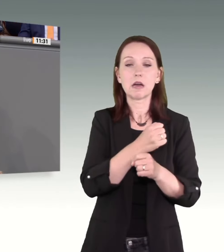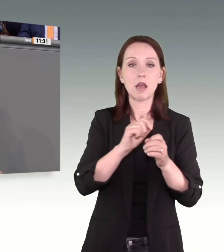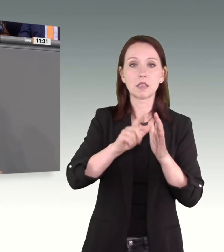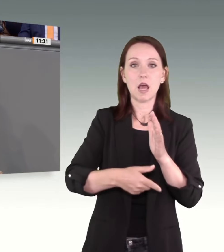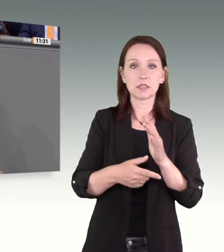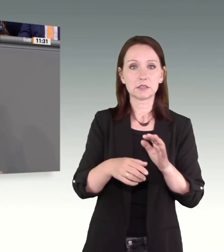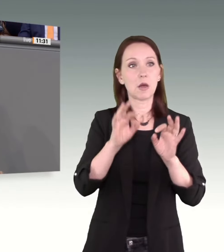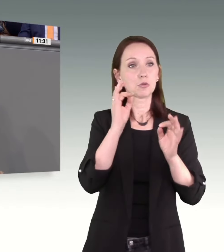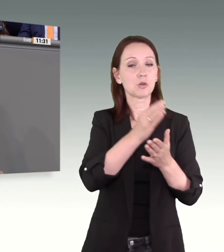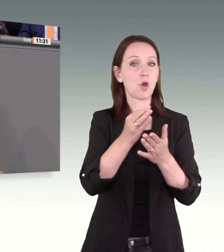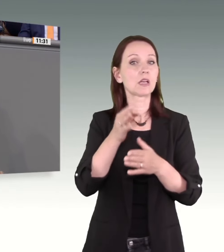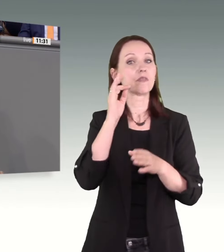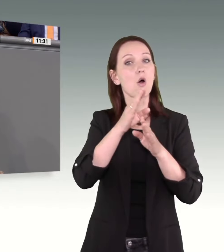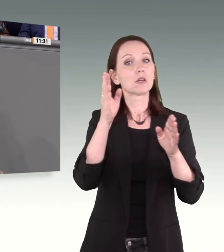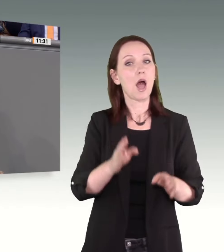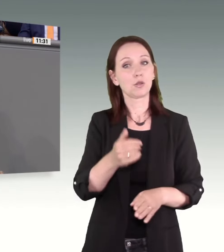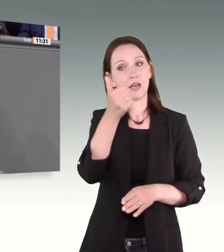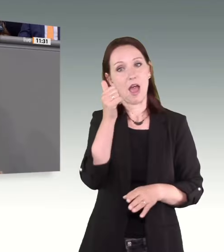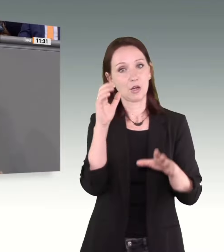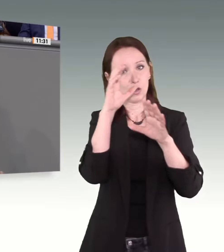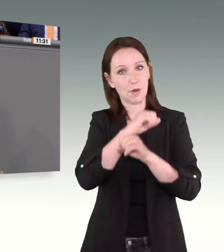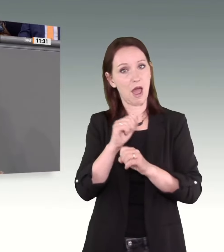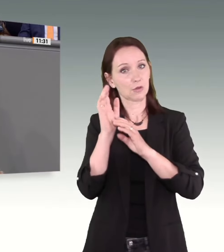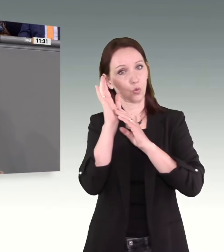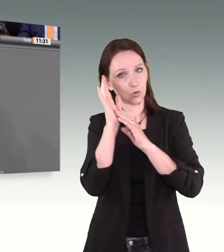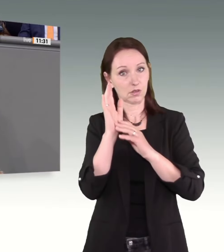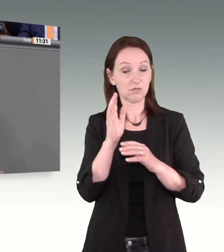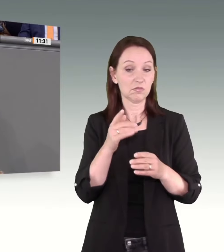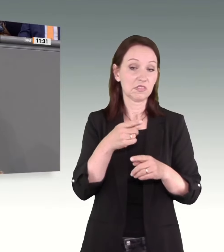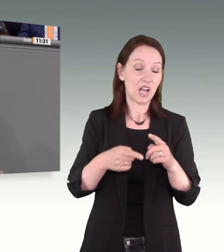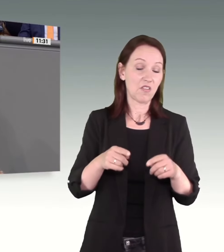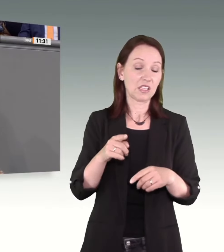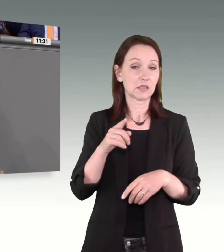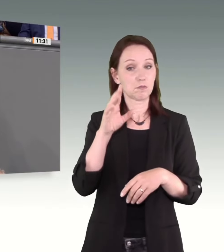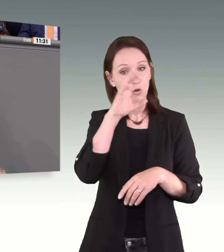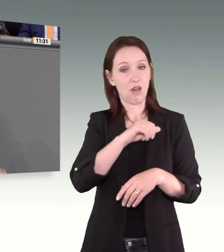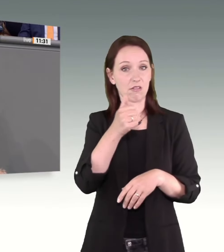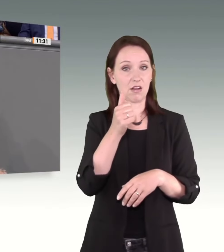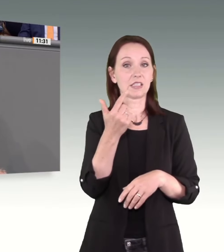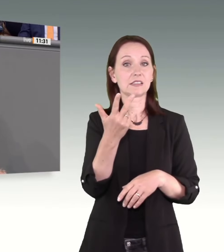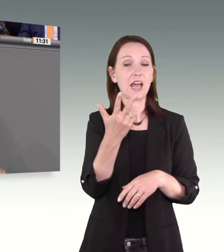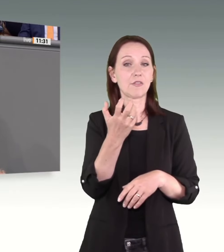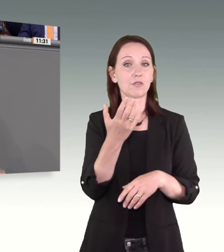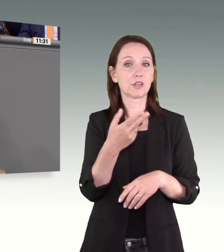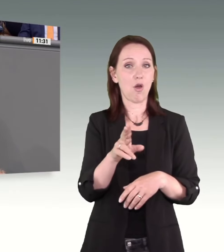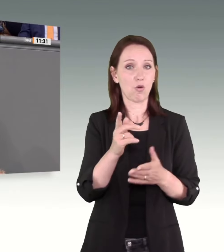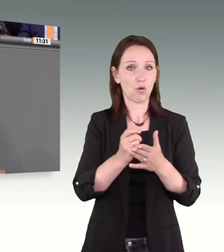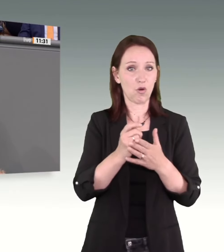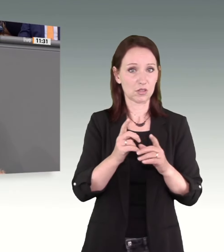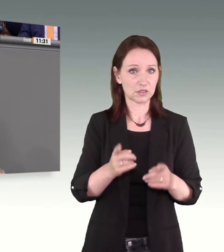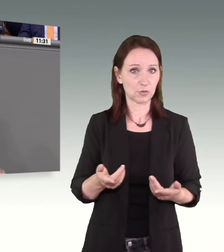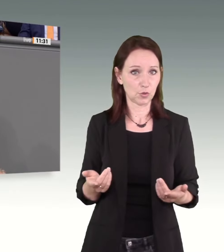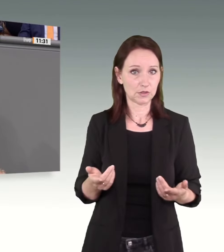Übernachtung beim Frauenhaus teilweise bis zu 53 Euro pro Nacht. Der Bund muss endlich Schutz- und